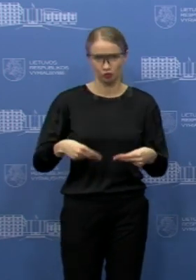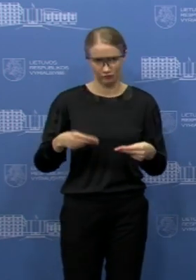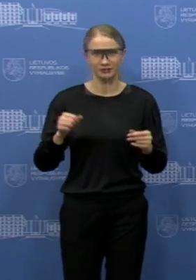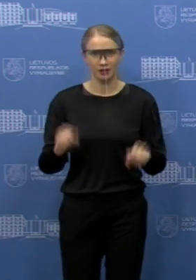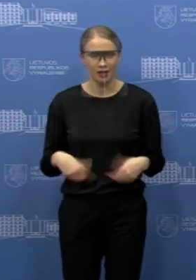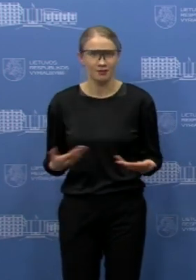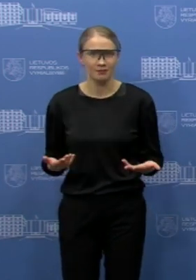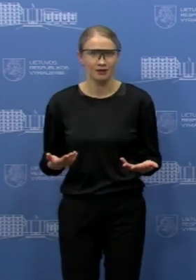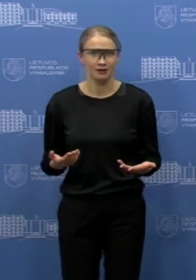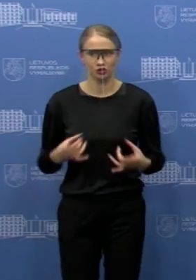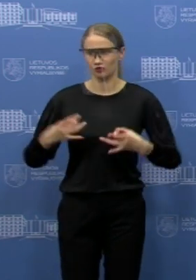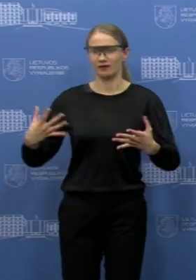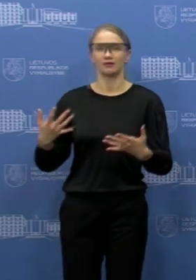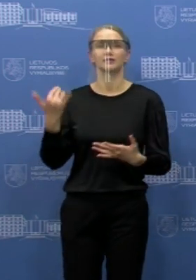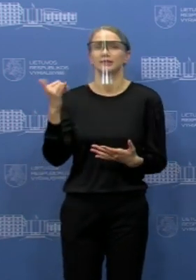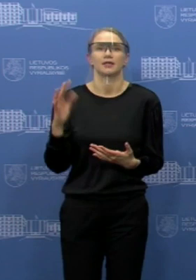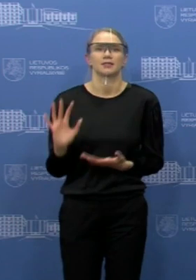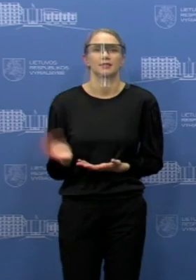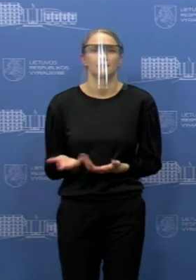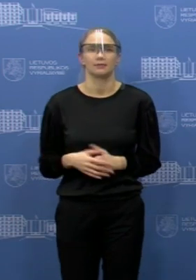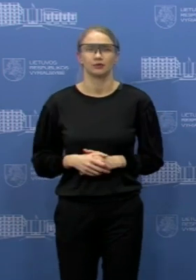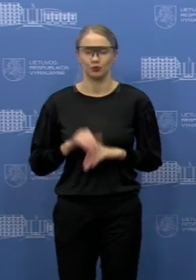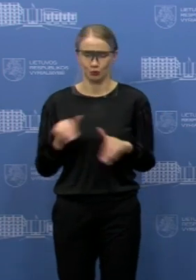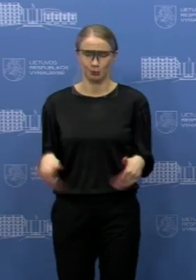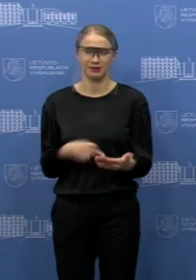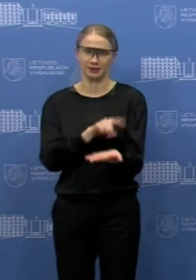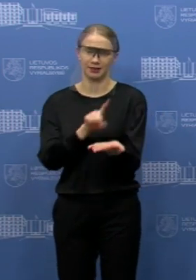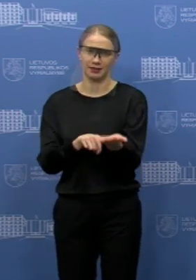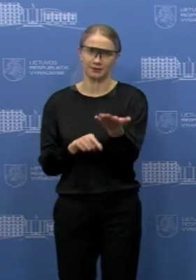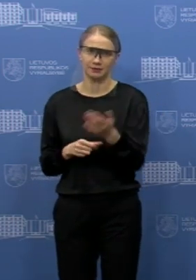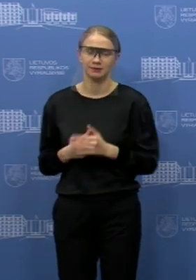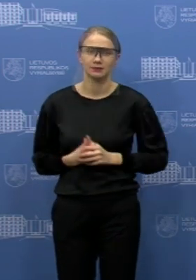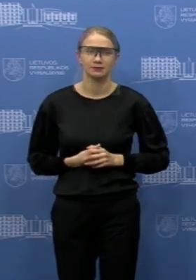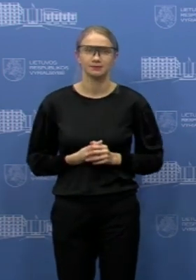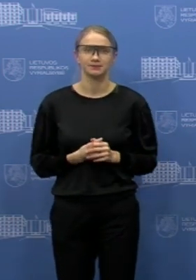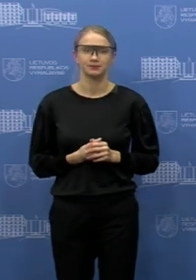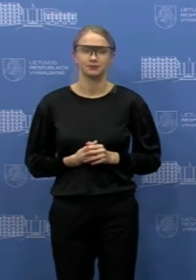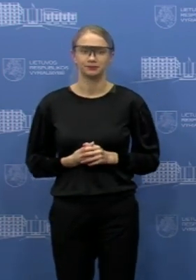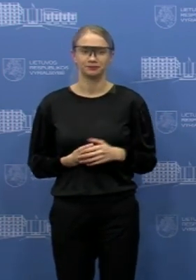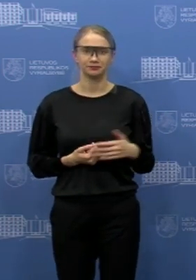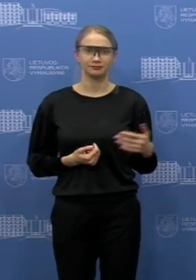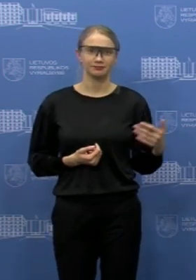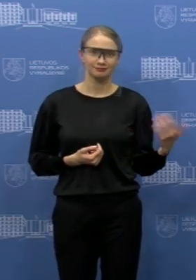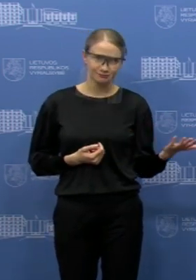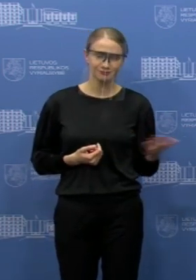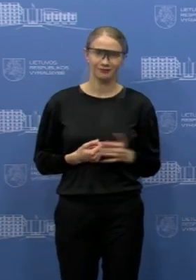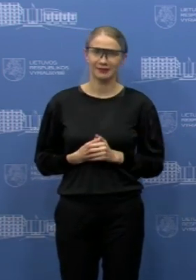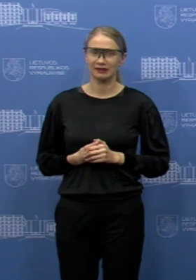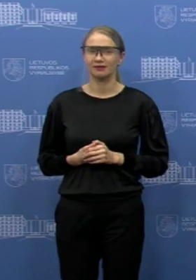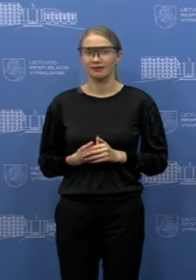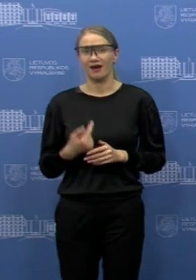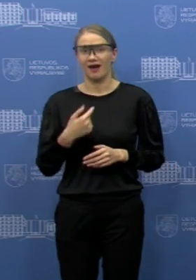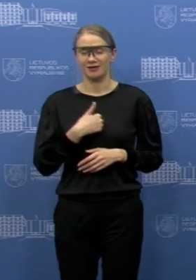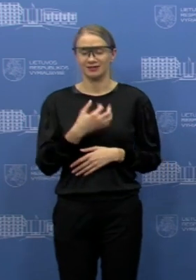tai kokiamis sąlygomis, tai būtų toks trumpas klausimas? Na, iš tikrųjų, aš jau